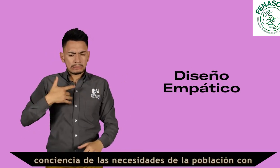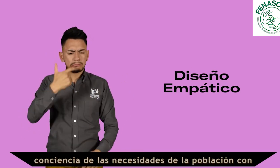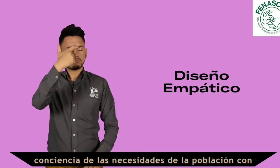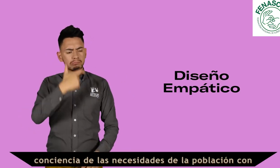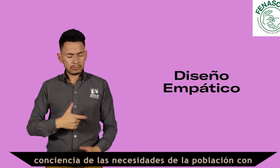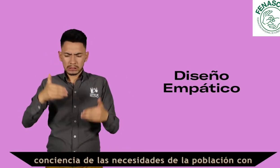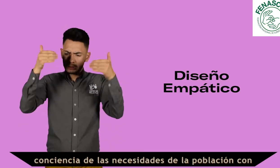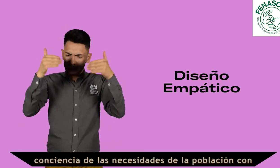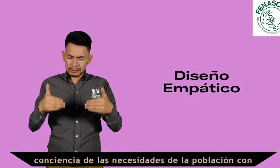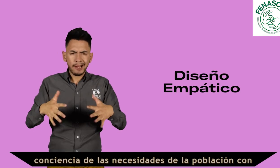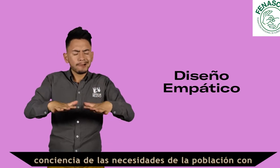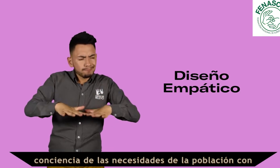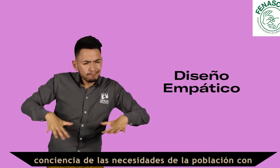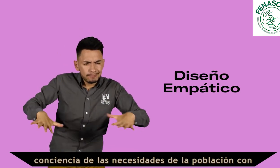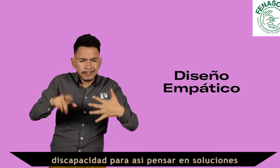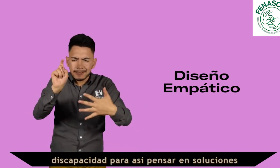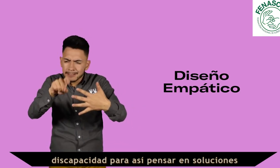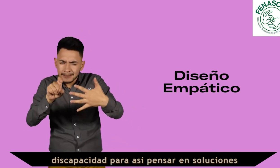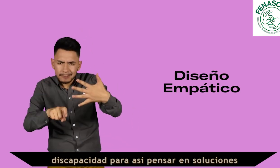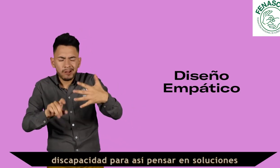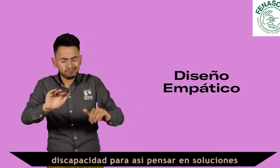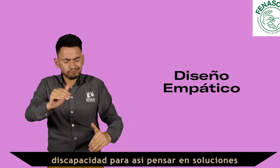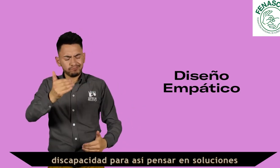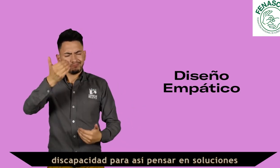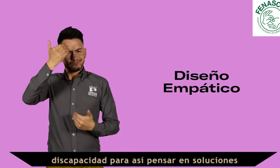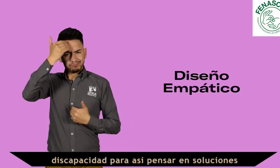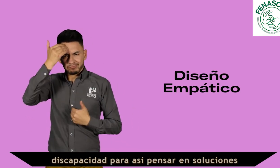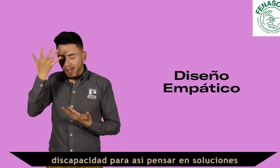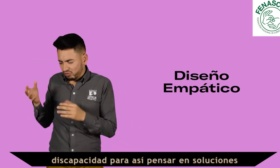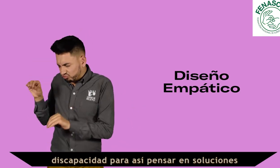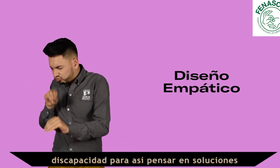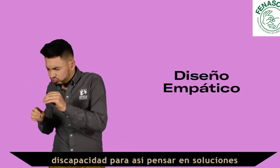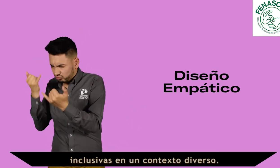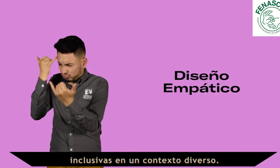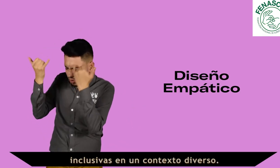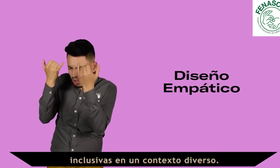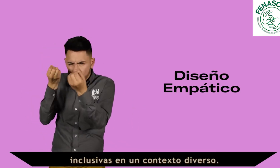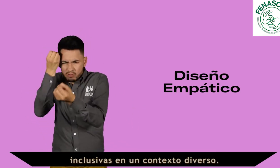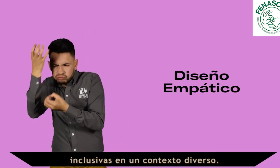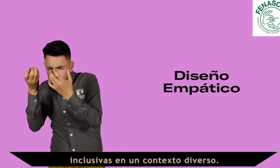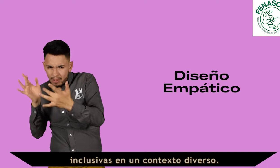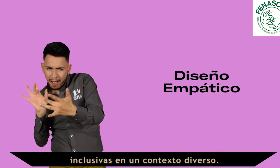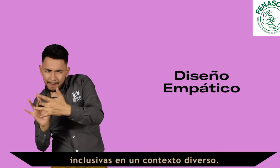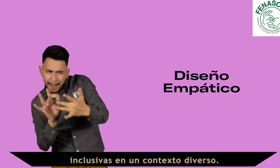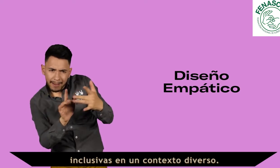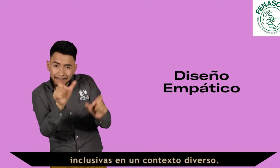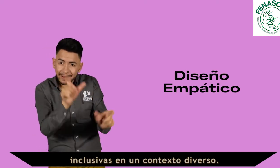tomar conciencia de las necesidades de la población con discapacidad, para así pensar en soluciones inclusivas